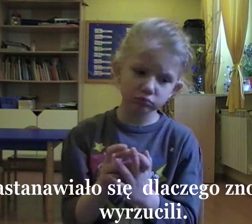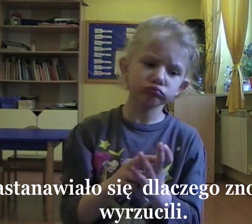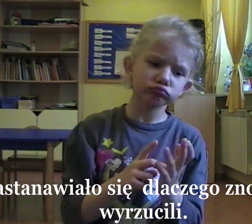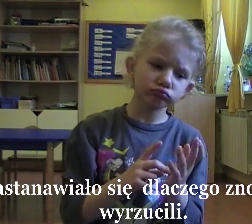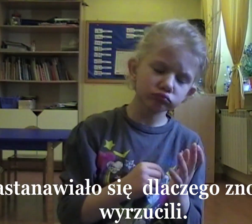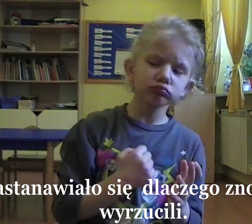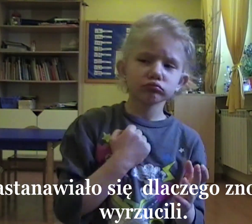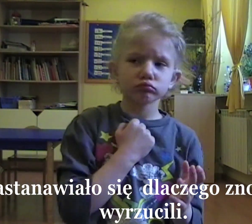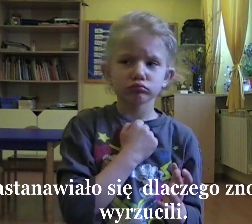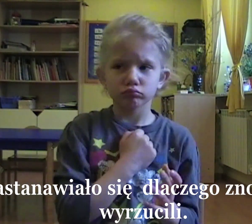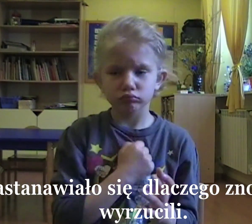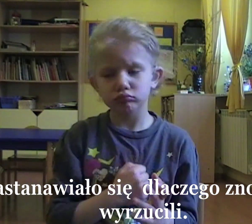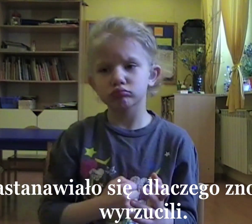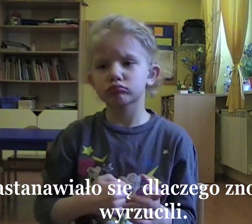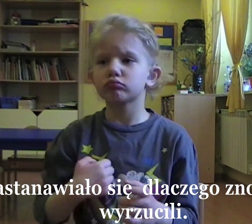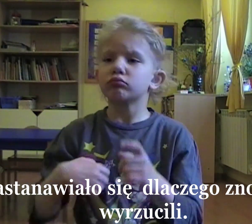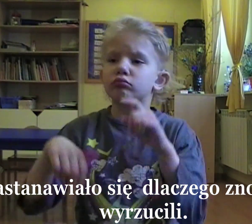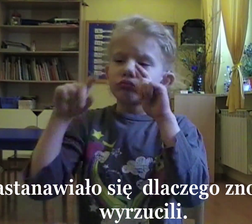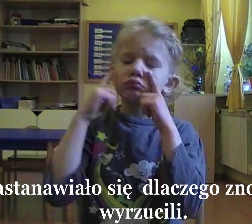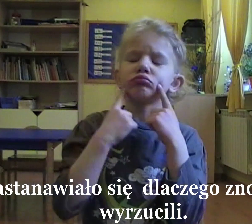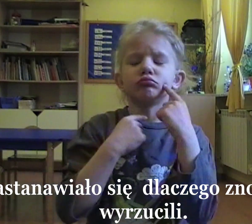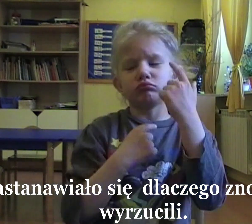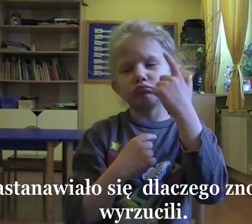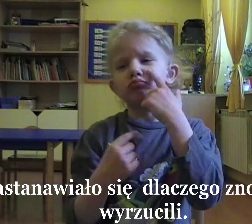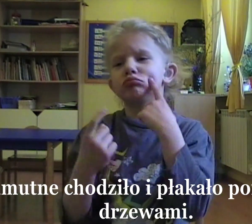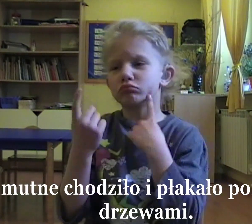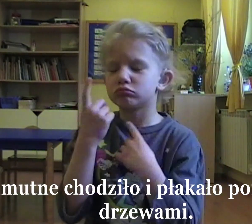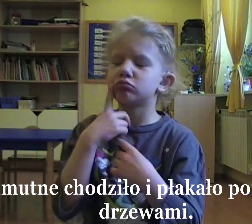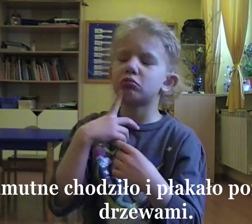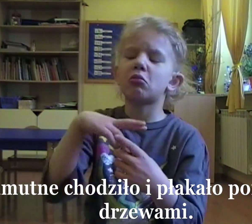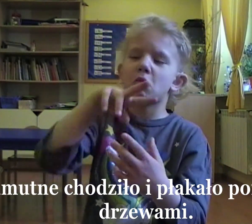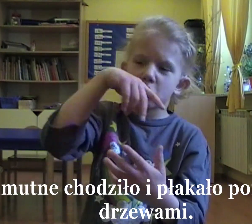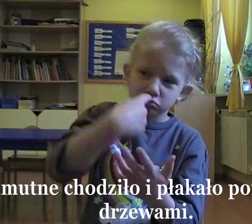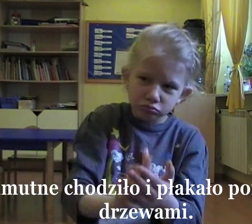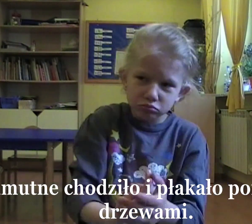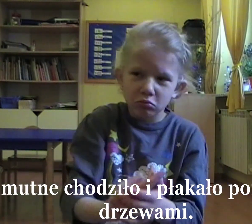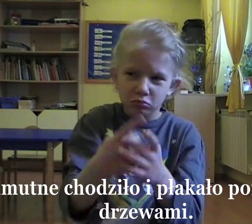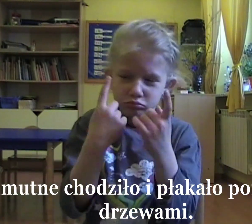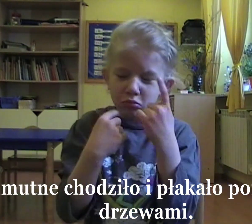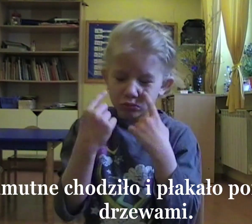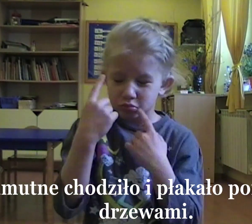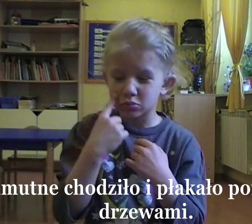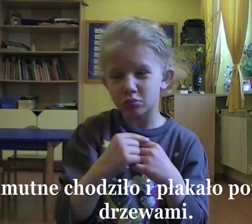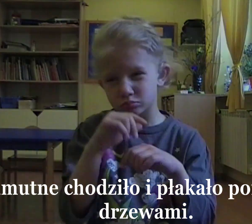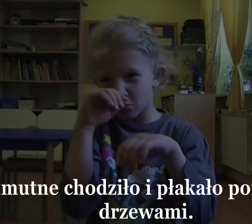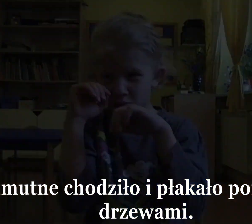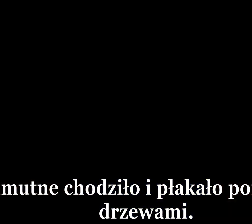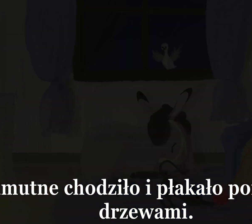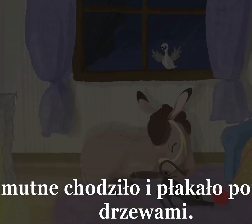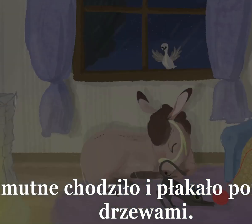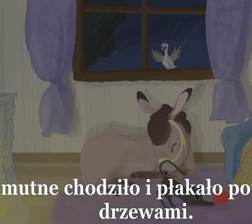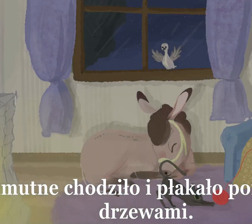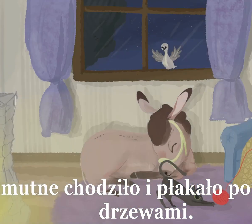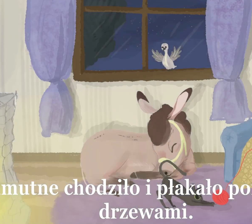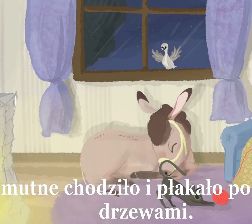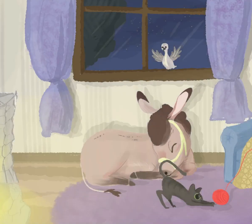Zastanawiało się, dlaczego znowu go wyrzucili. Smutne chodziło i płakało pomiędzy